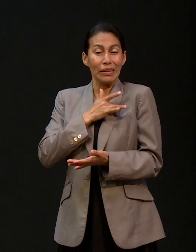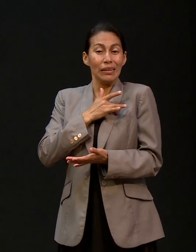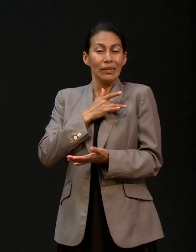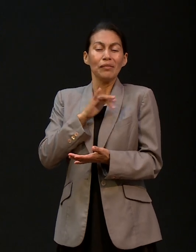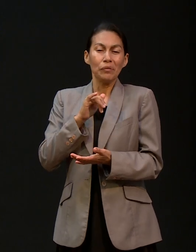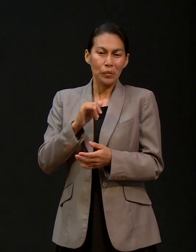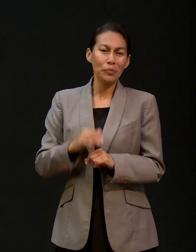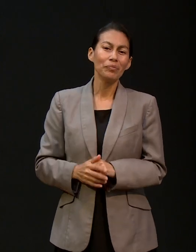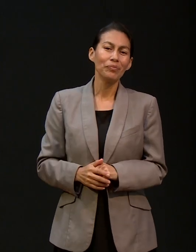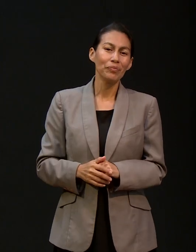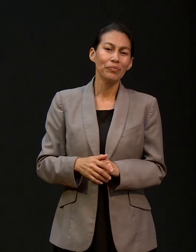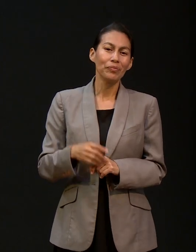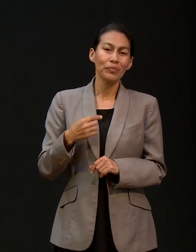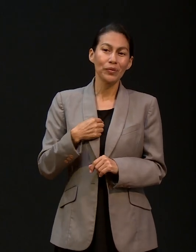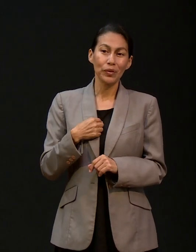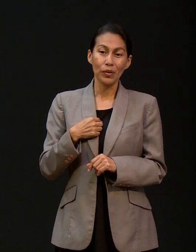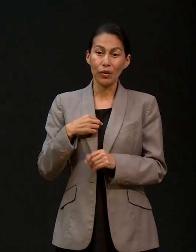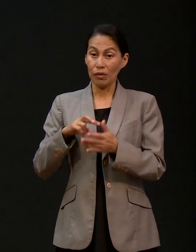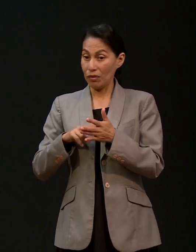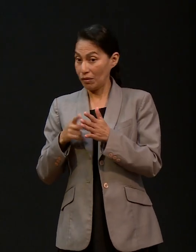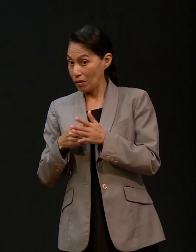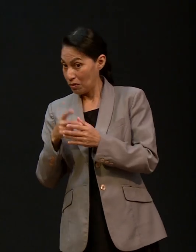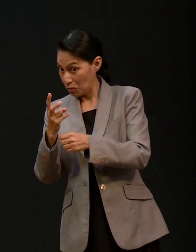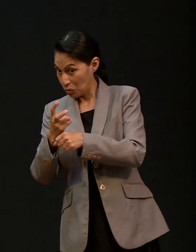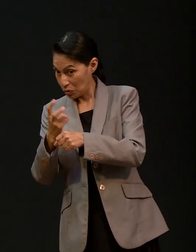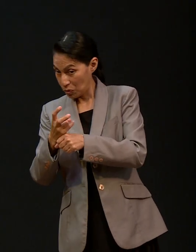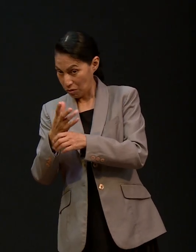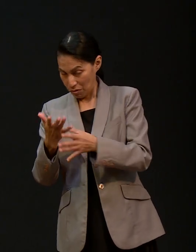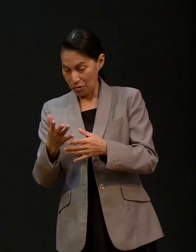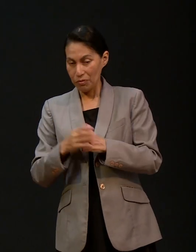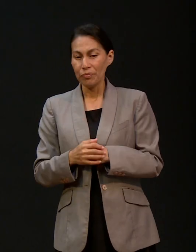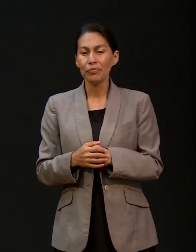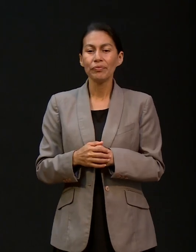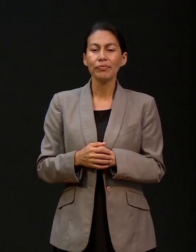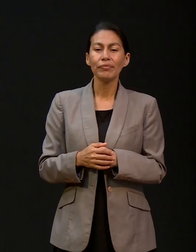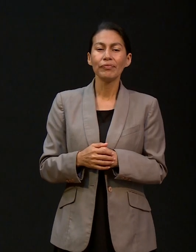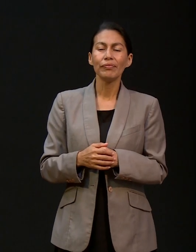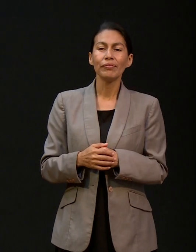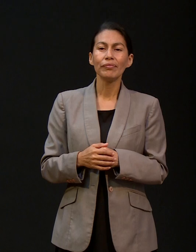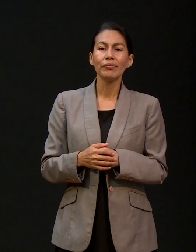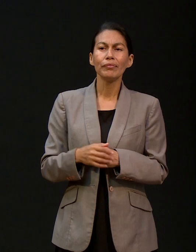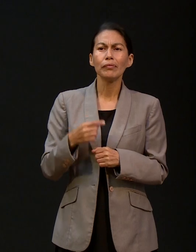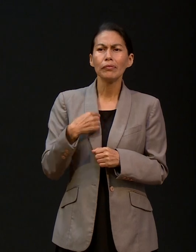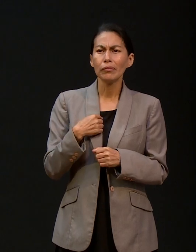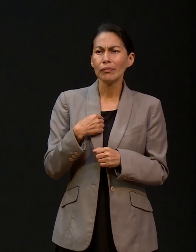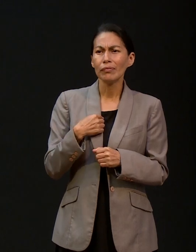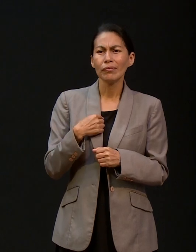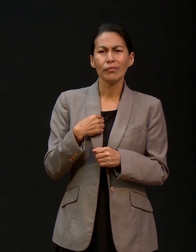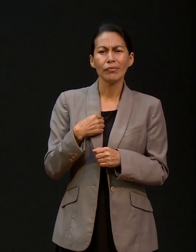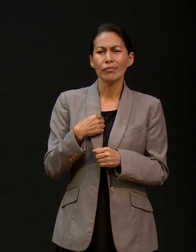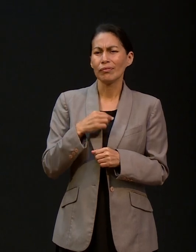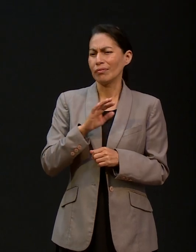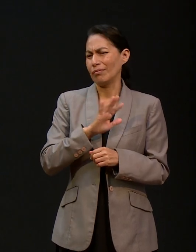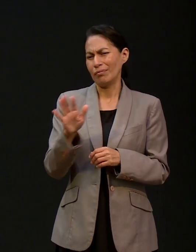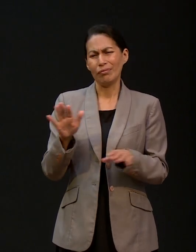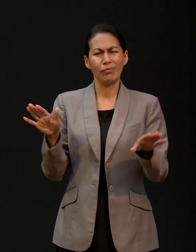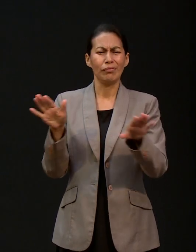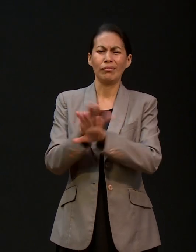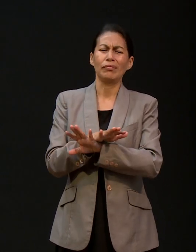resurgir. a resurgir. Yo ya estaba en segundo semestre de ingeniería. Ingeniería. Y en aquel entonces dije, no, pues ya vamos a